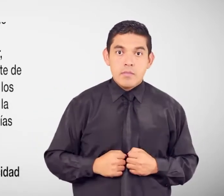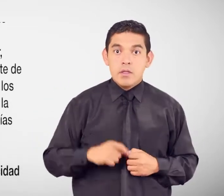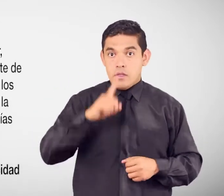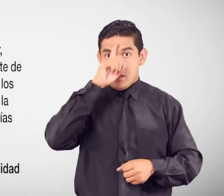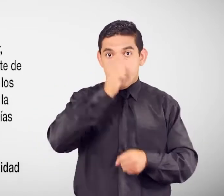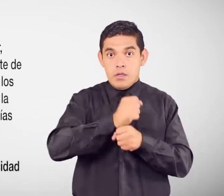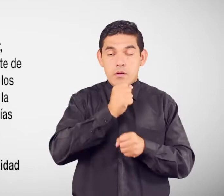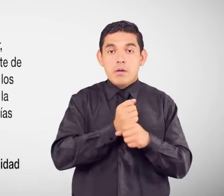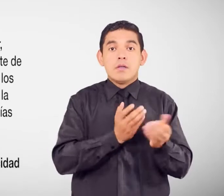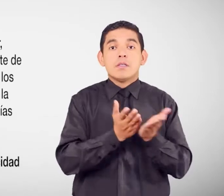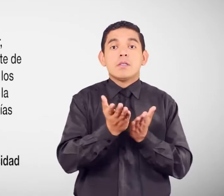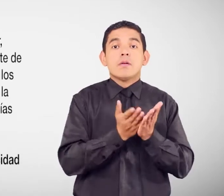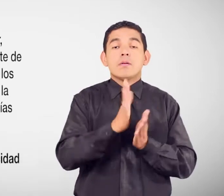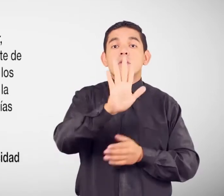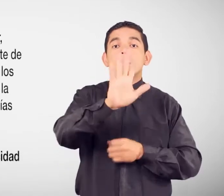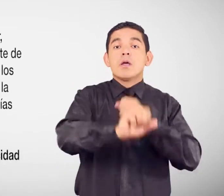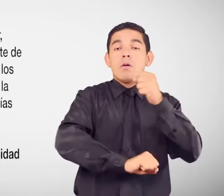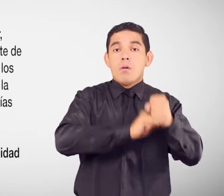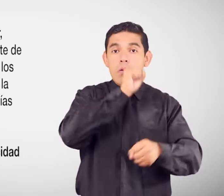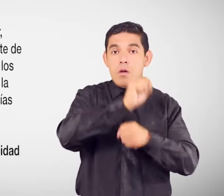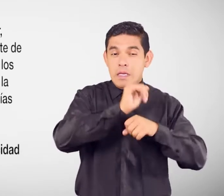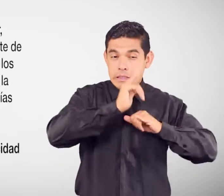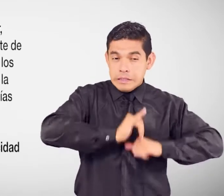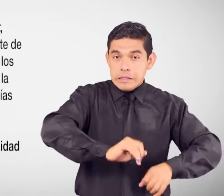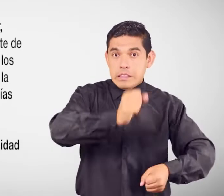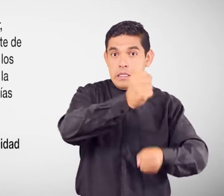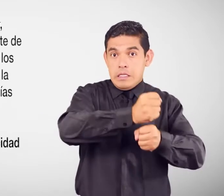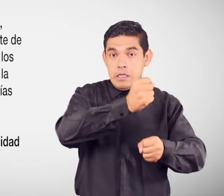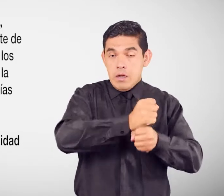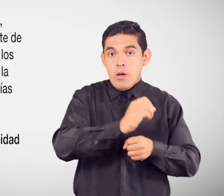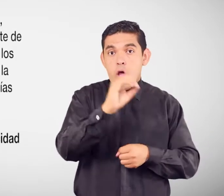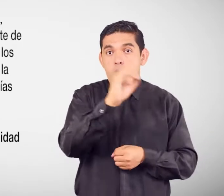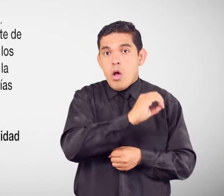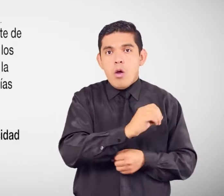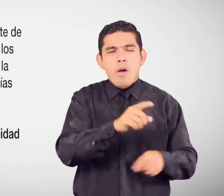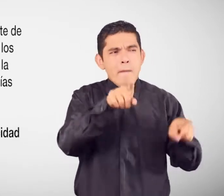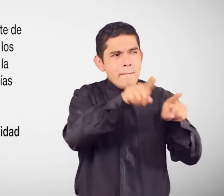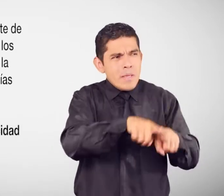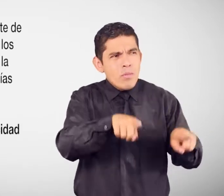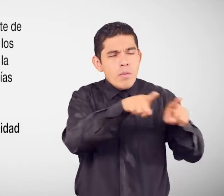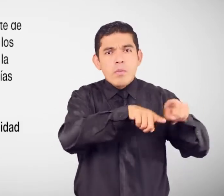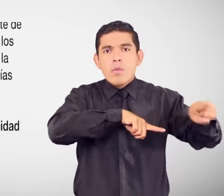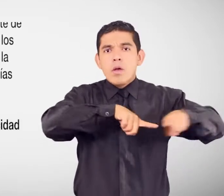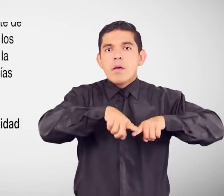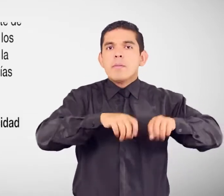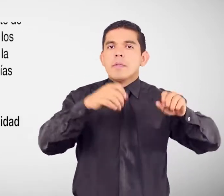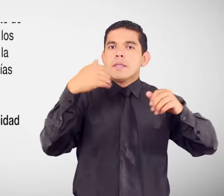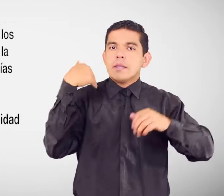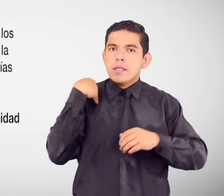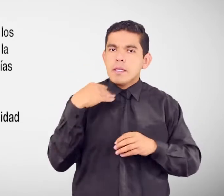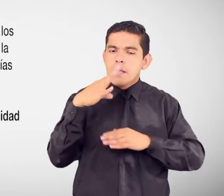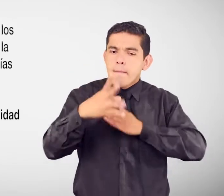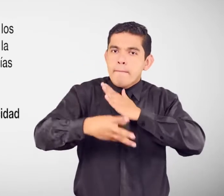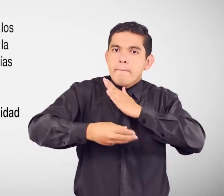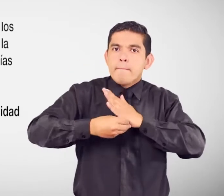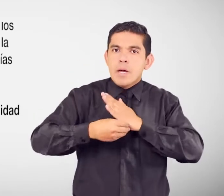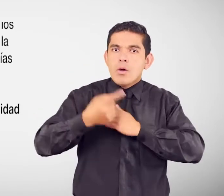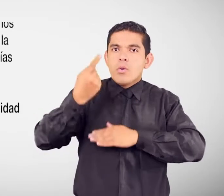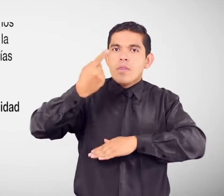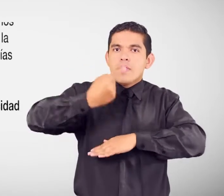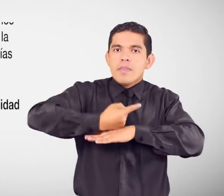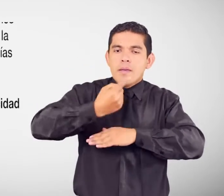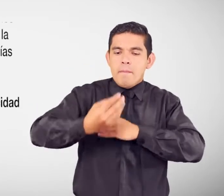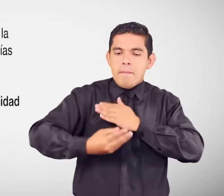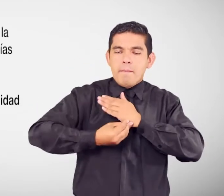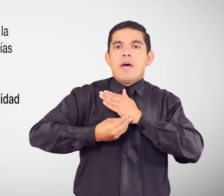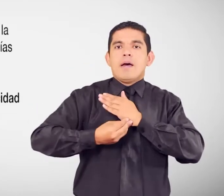Por más de 5 años en la misma empresa O al mismo empleador Tendrán derecho a gozar adicionalmente De un día de vacaciones Por cada